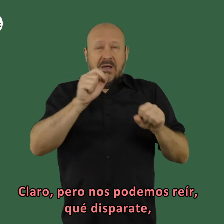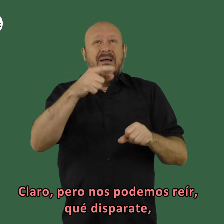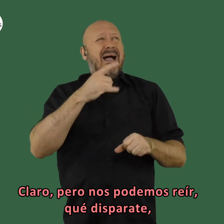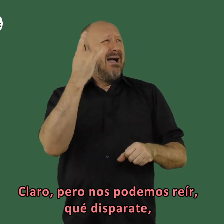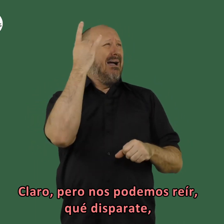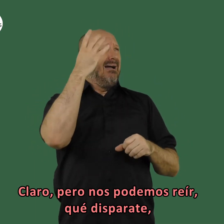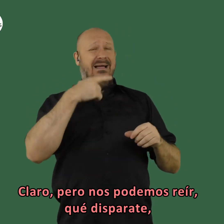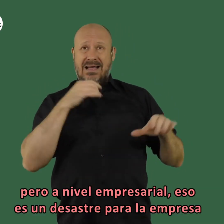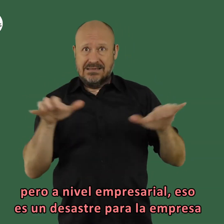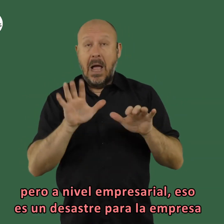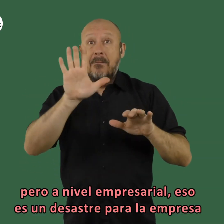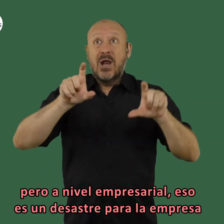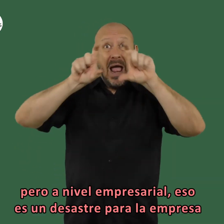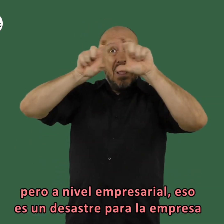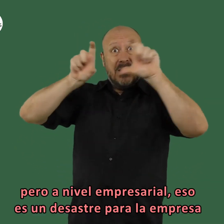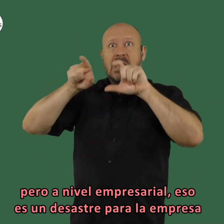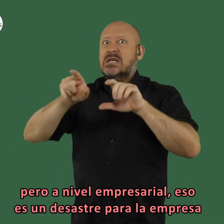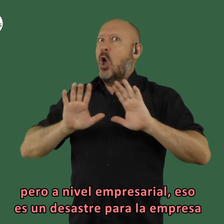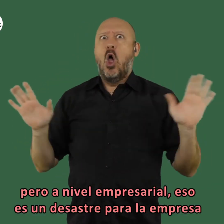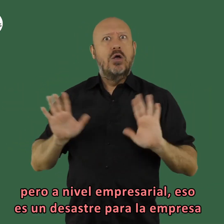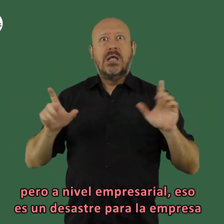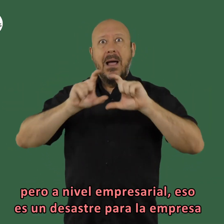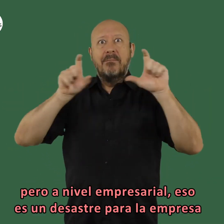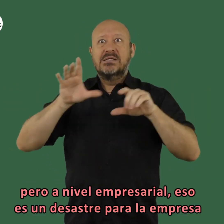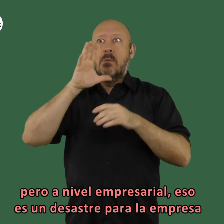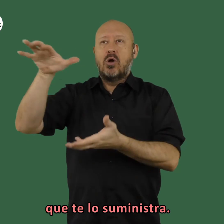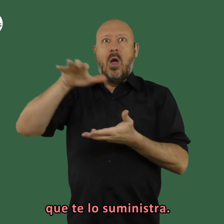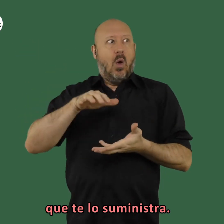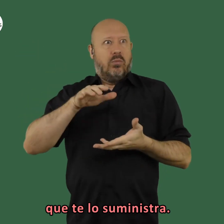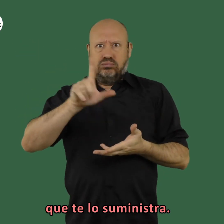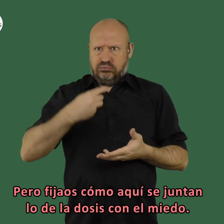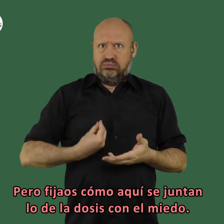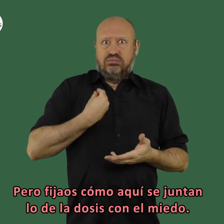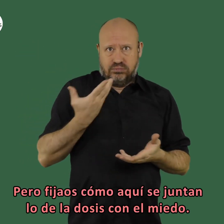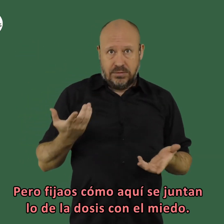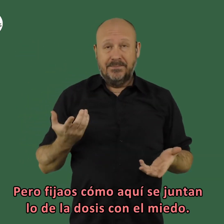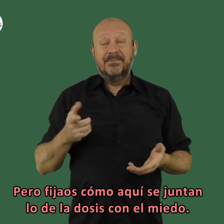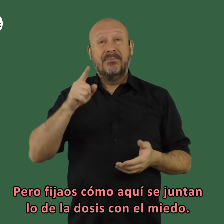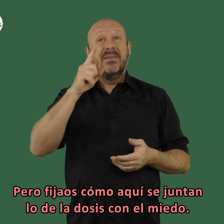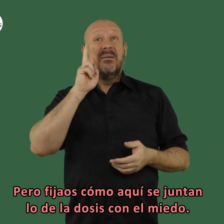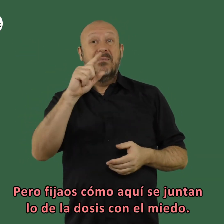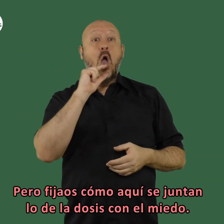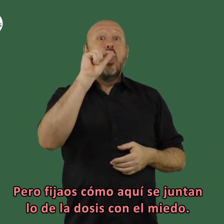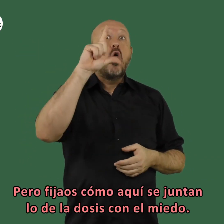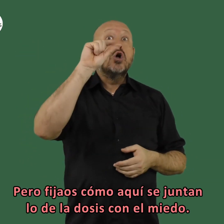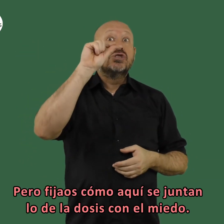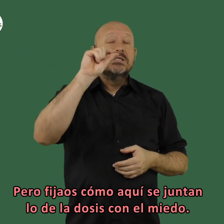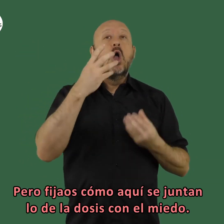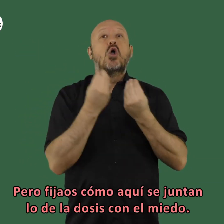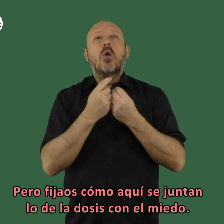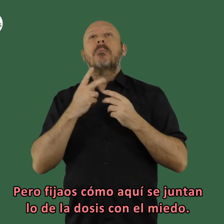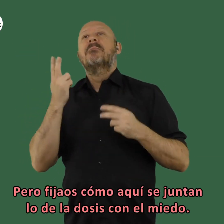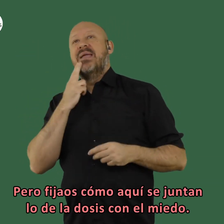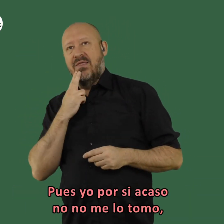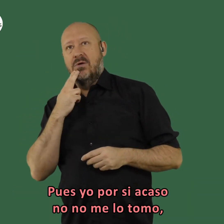pero nos podemos reír que disparate pero a nivel empresarial eso es un desastre para la empresa que te lo suministra y el pero fijaos como aquí se junta lo de la